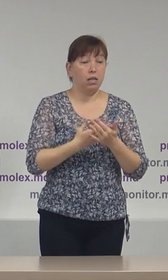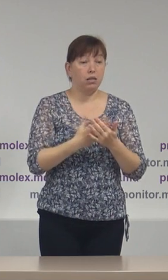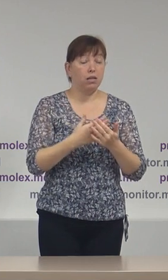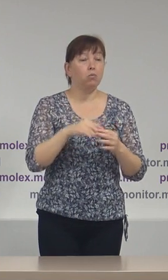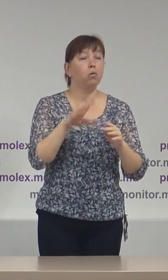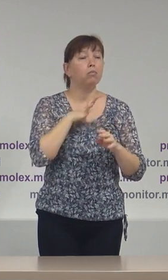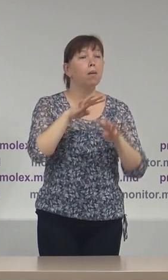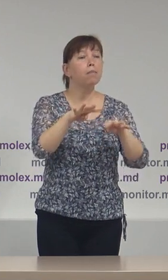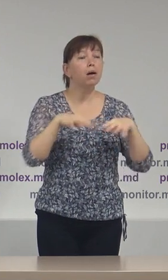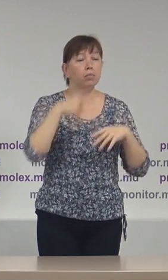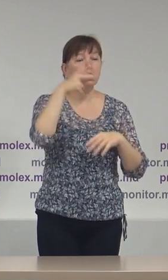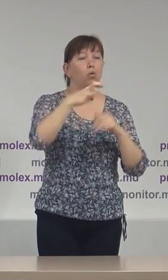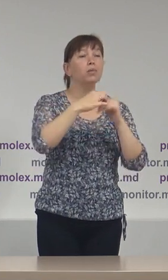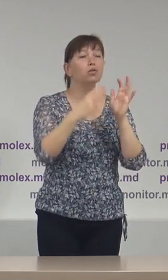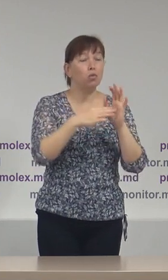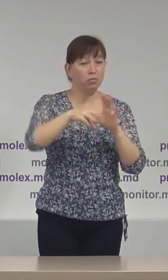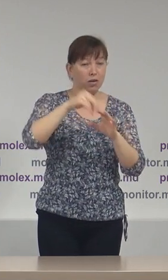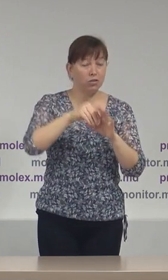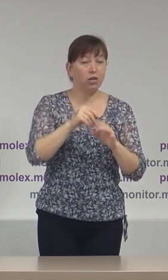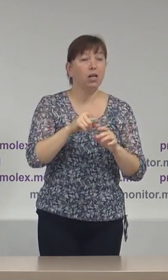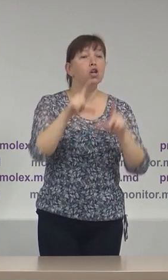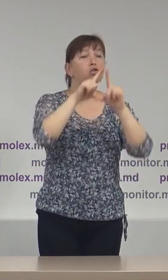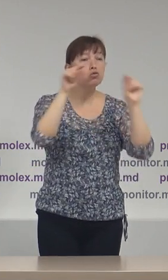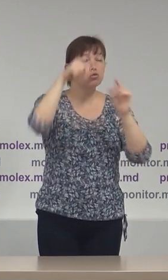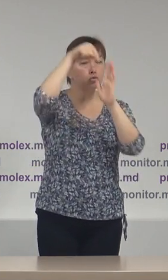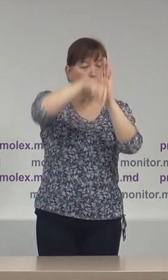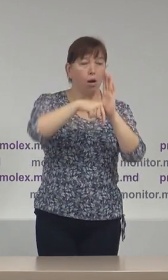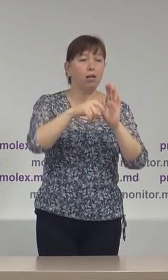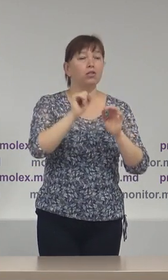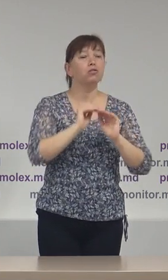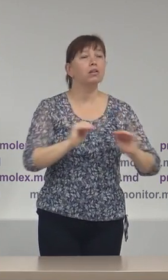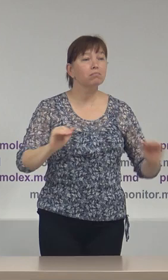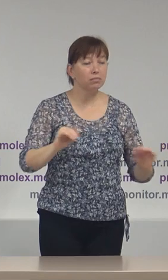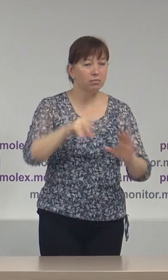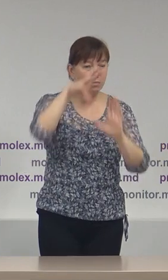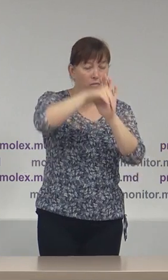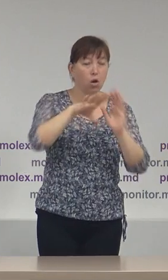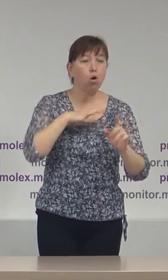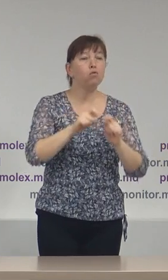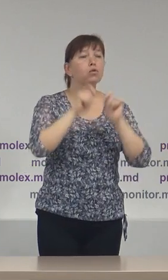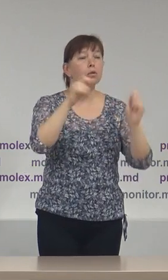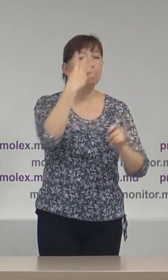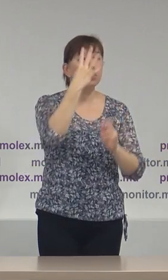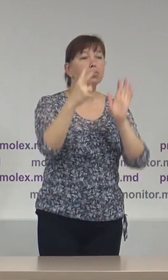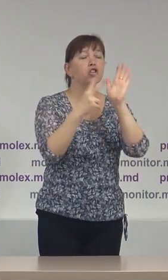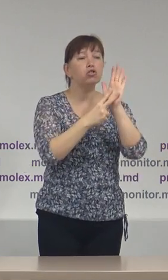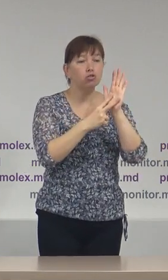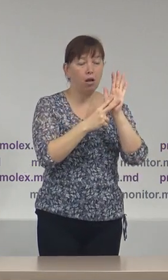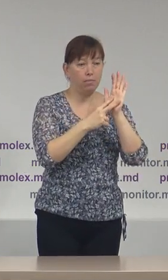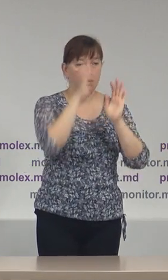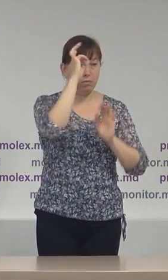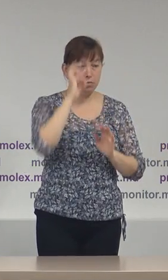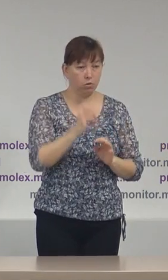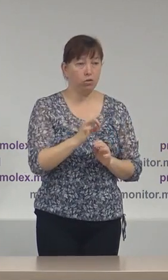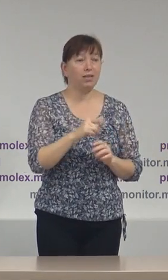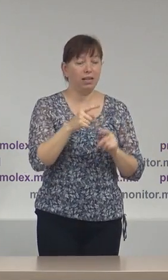parlamentar din 2019, în instituții școlare și preșcolare au fost deschise 47% din